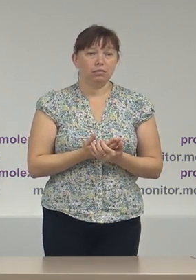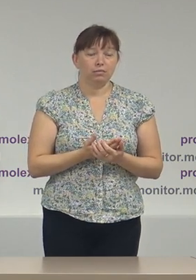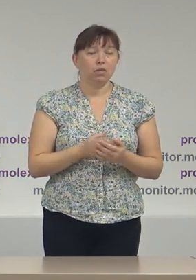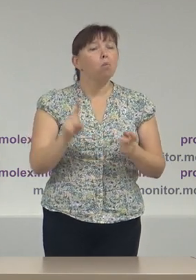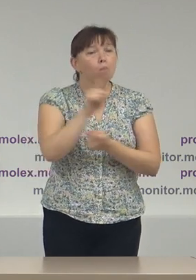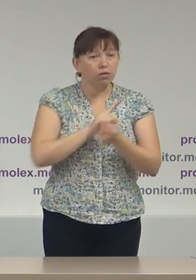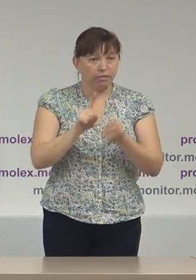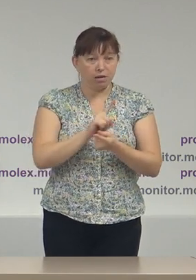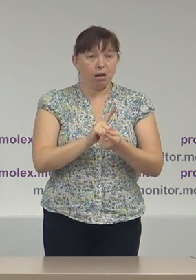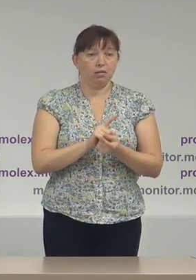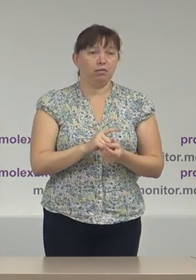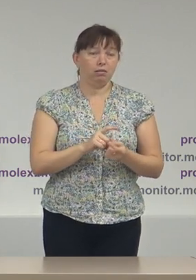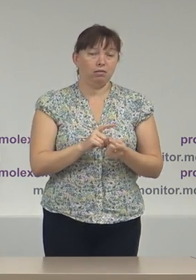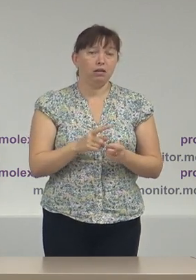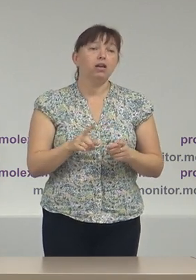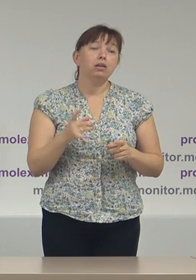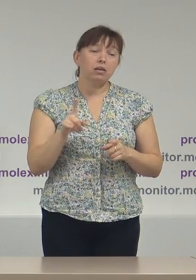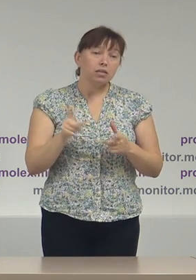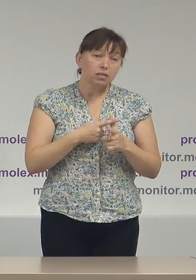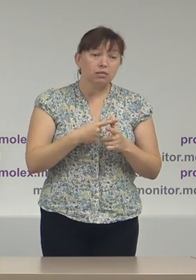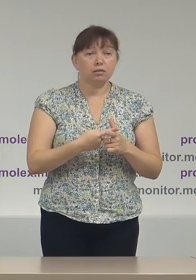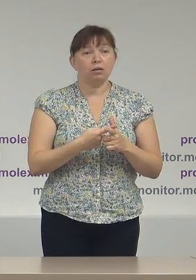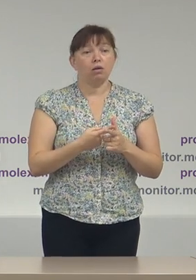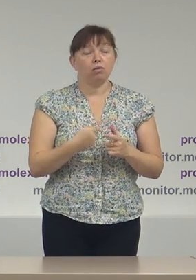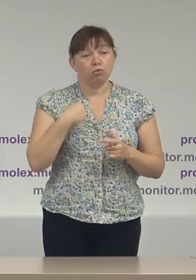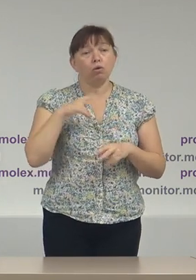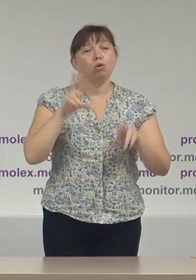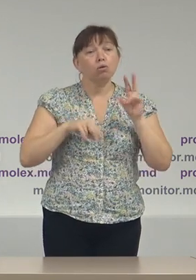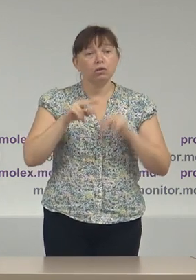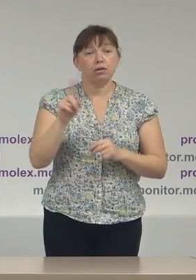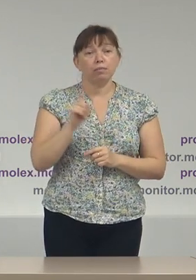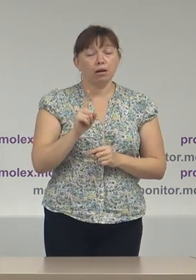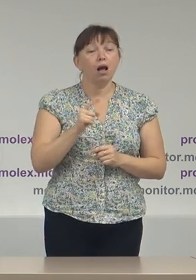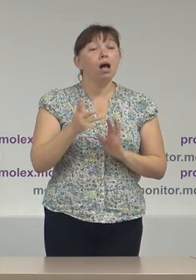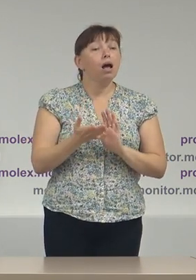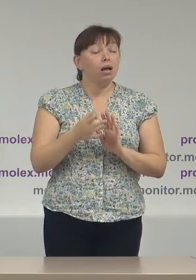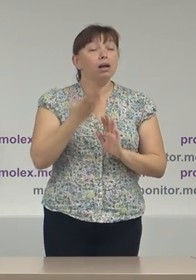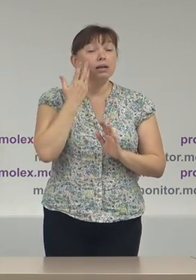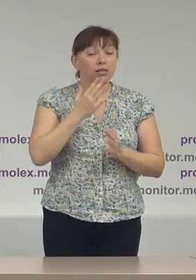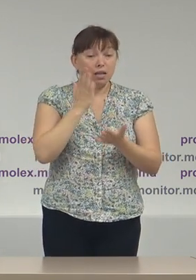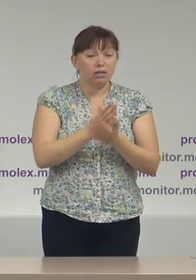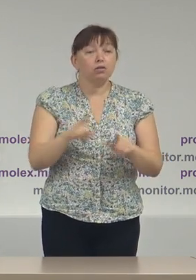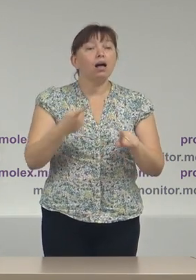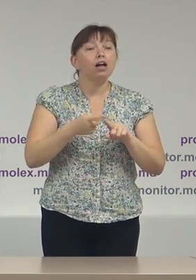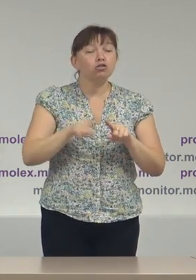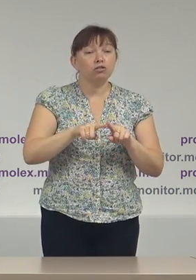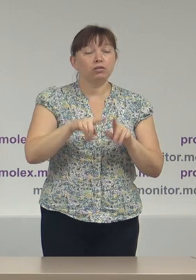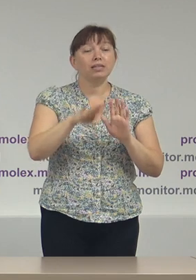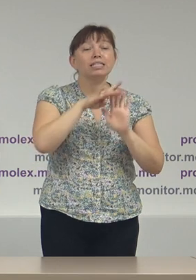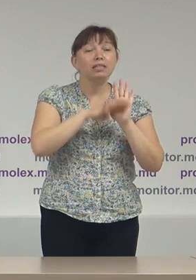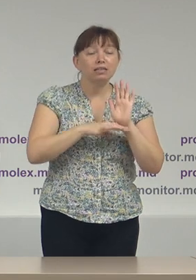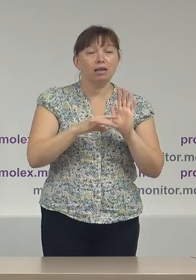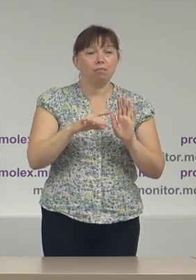modificată. Mai mult ca atât, noi considerăm că atunci când există acel sistem electronic de